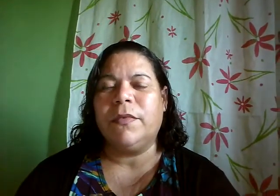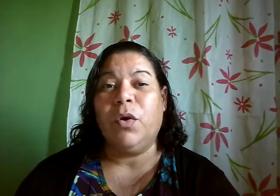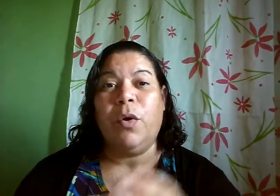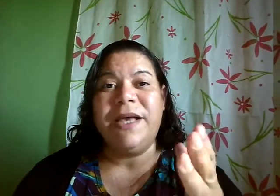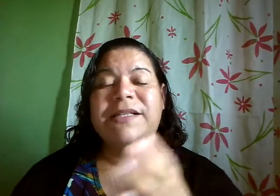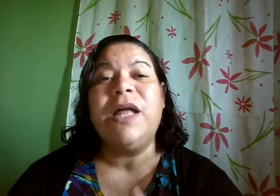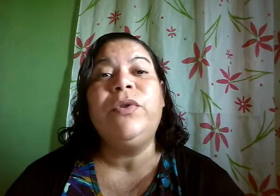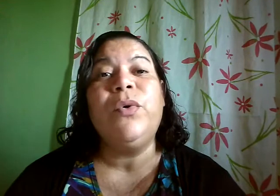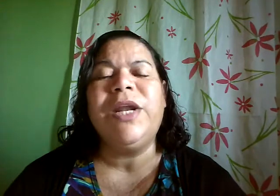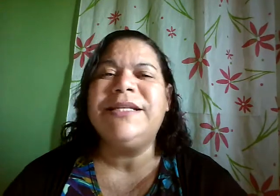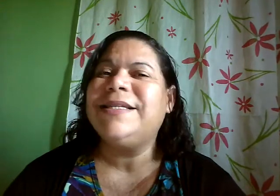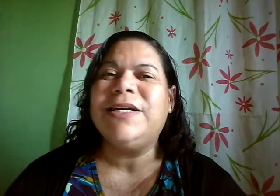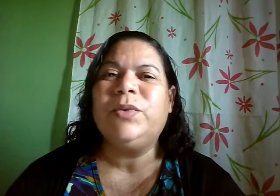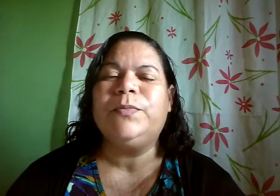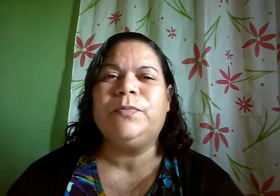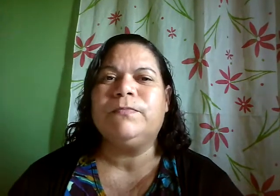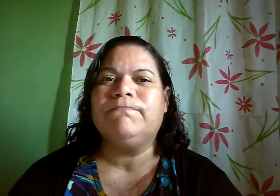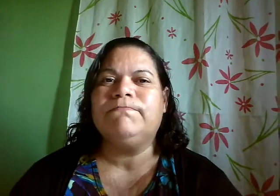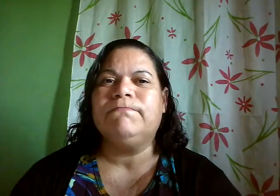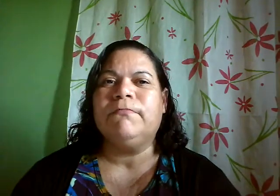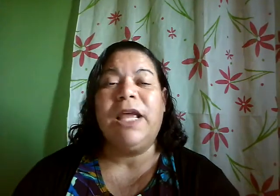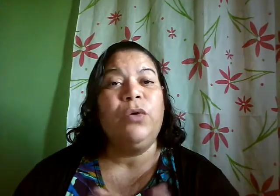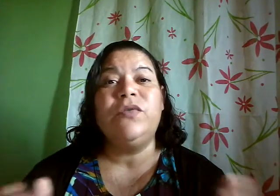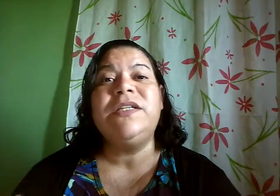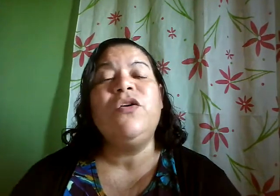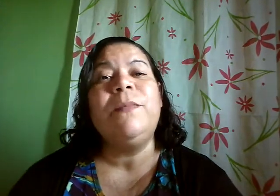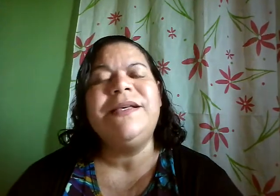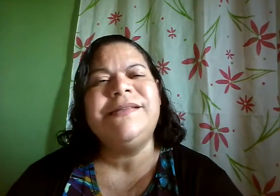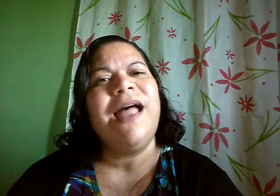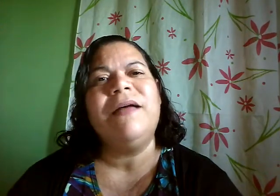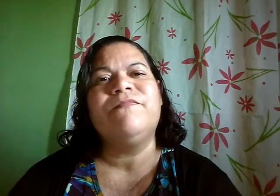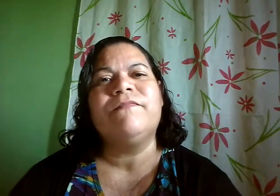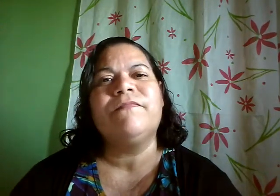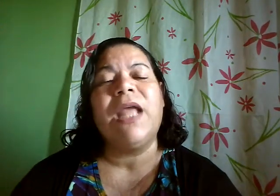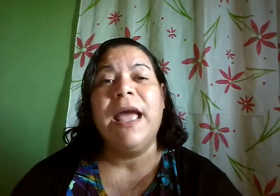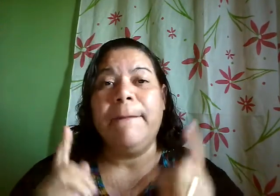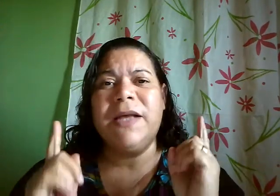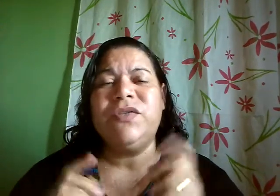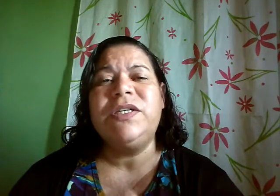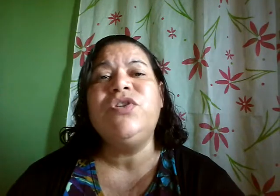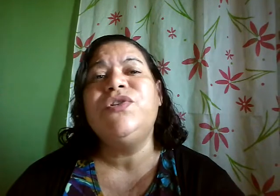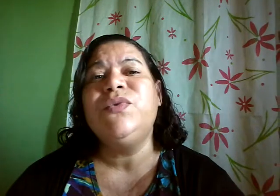Como é que está o teu coração? Eu não sei como é que está, mas o Senhor Jesus,